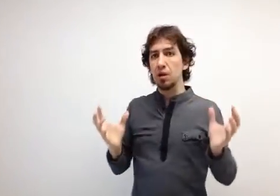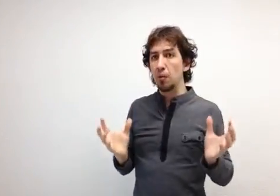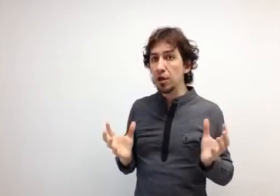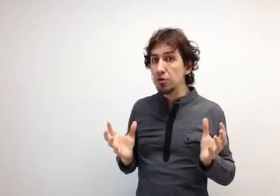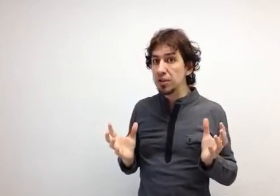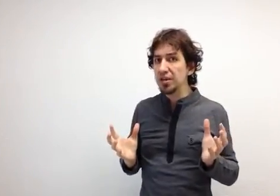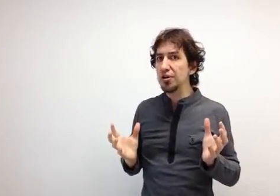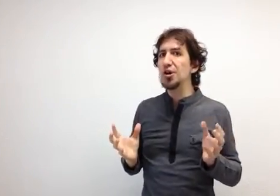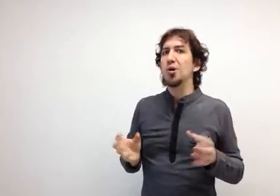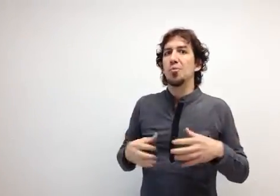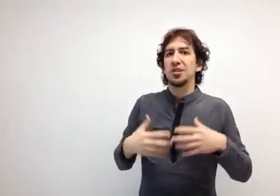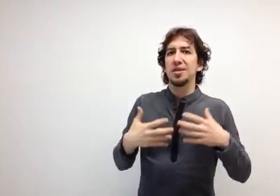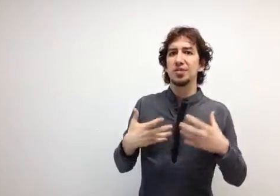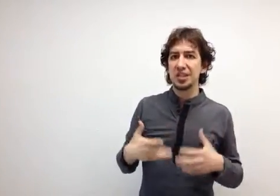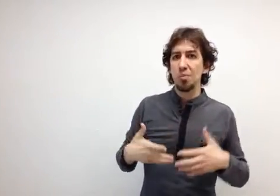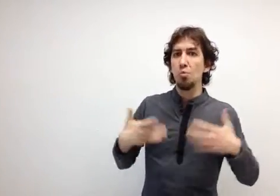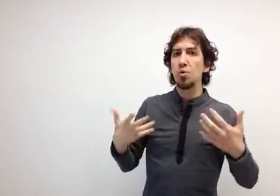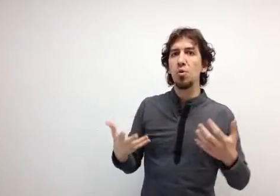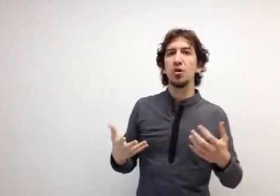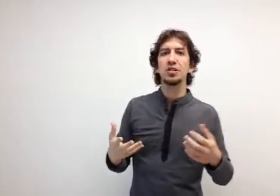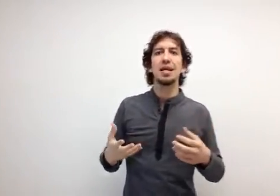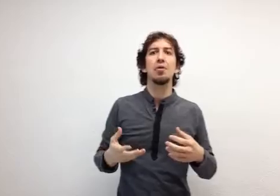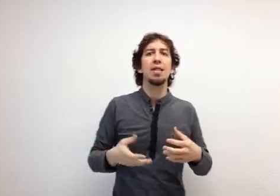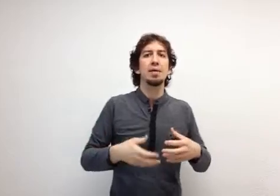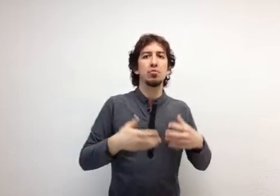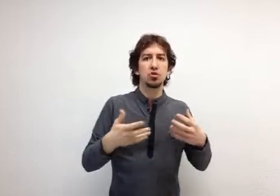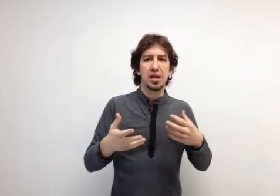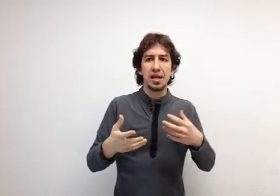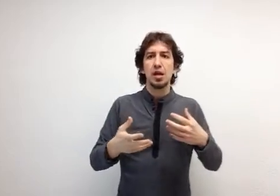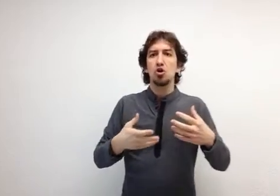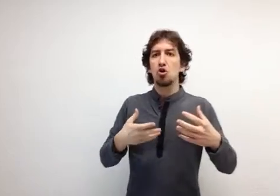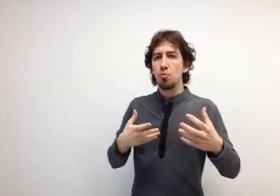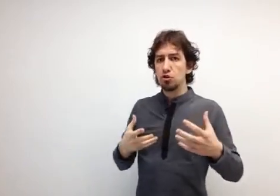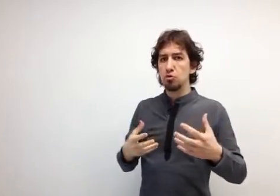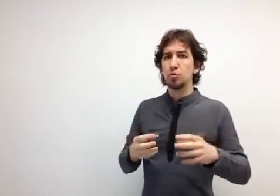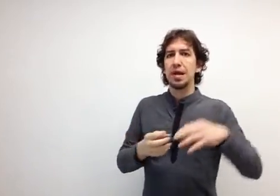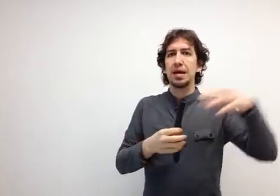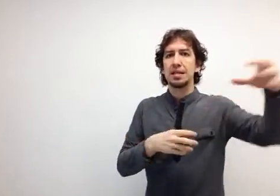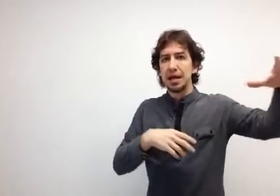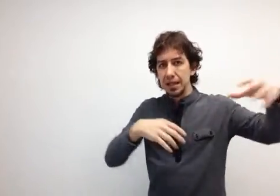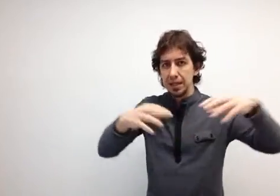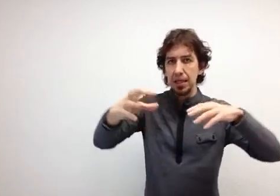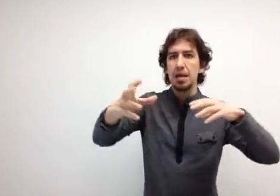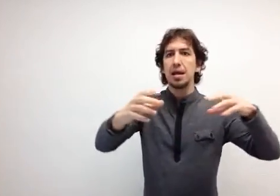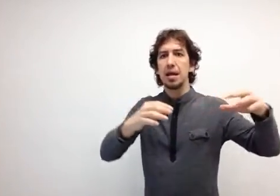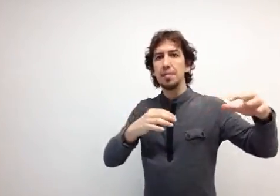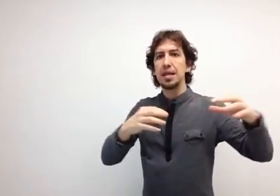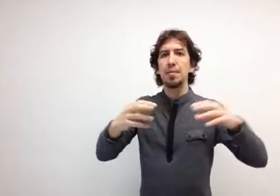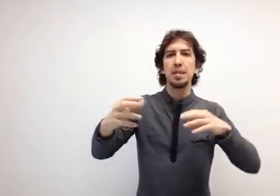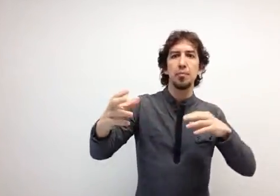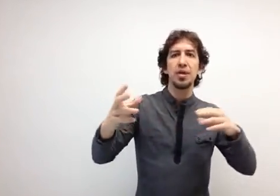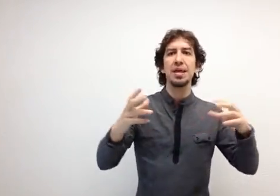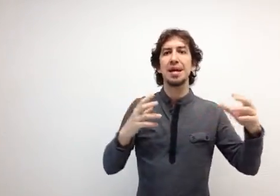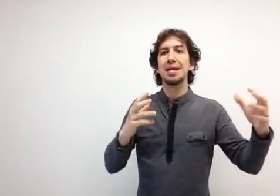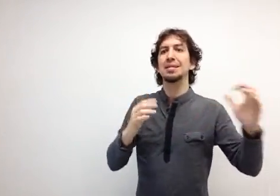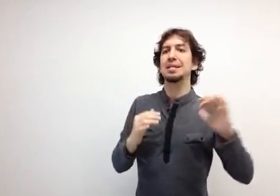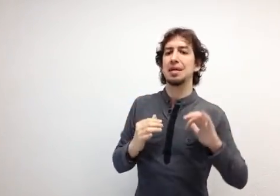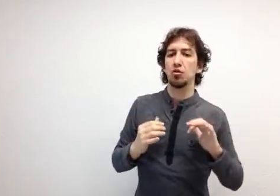colabore contigo, pues tendremos que ser muy buenos a la hora de mostrar cómo somos para que esa gente rápidamente pueda llegar casi hasta los